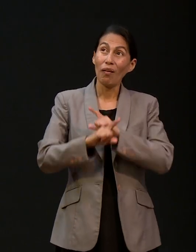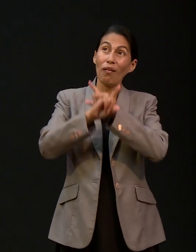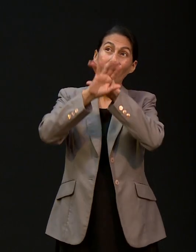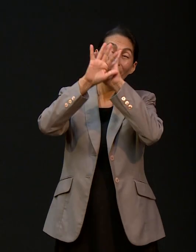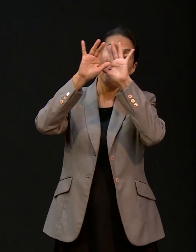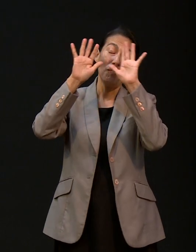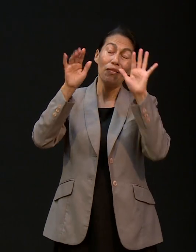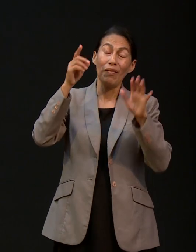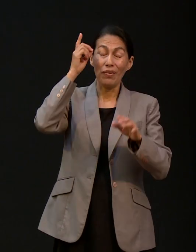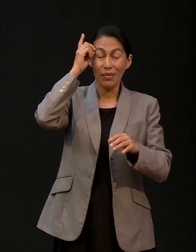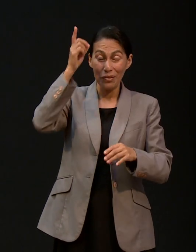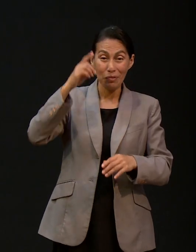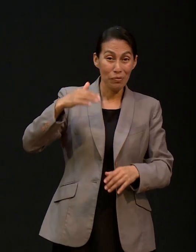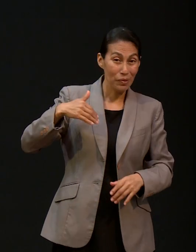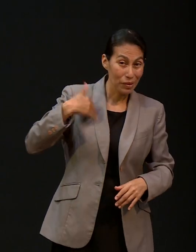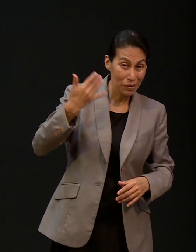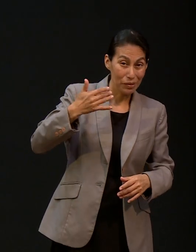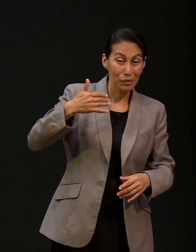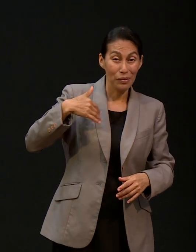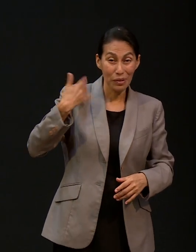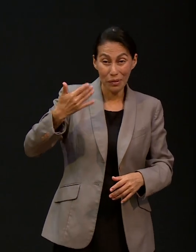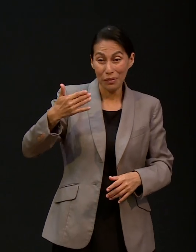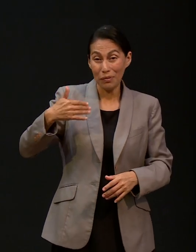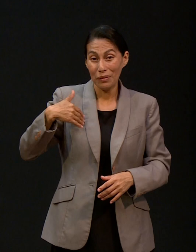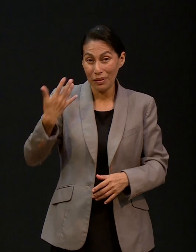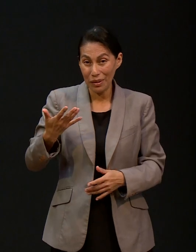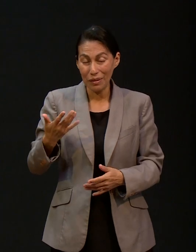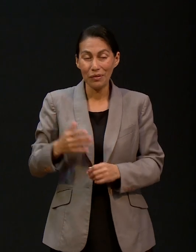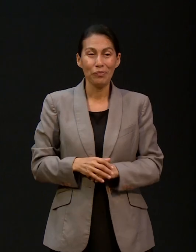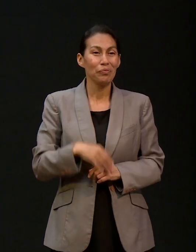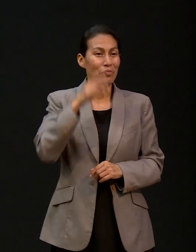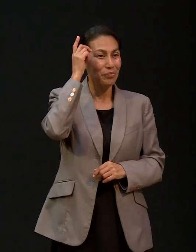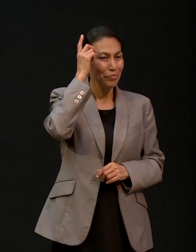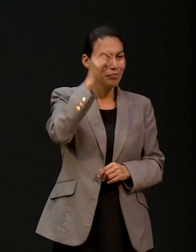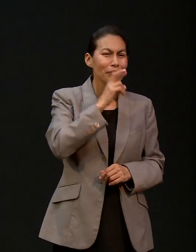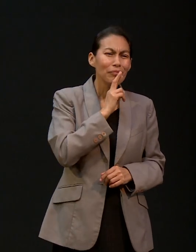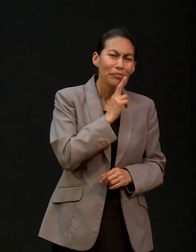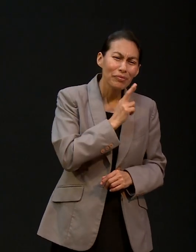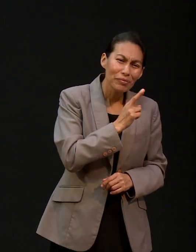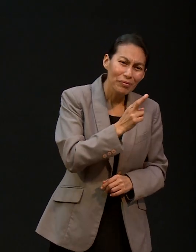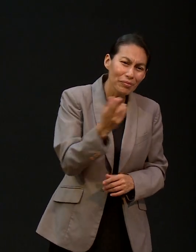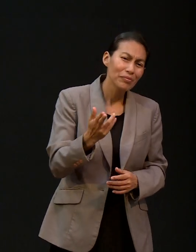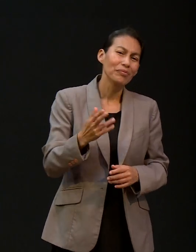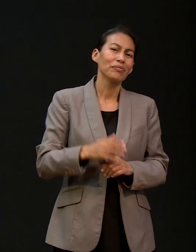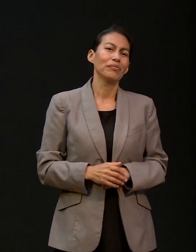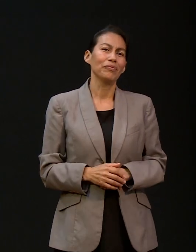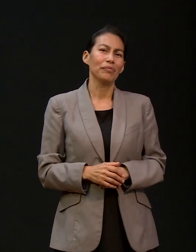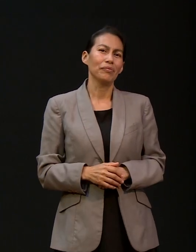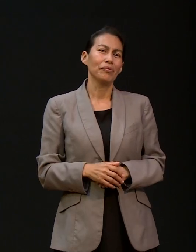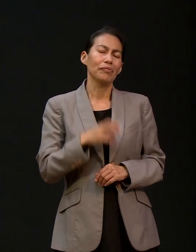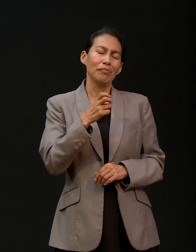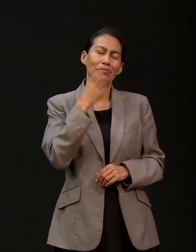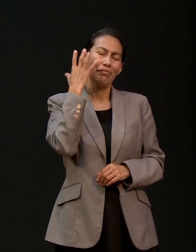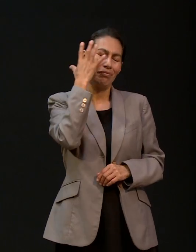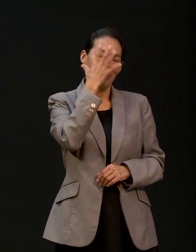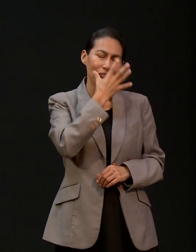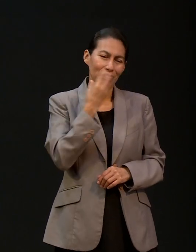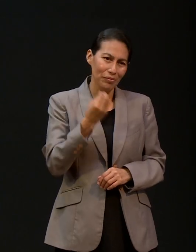gloria a Dios por los milagros que ha hecho el Señor te respondió de una manera maravillosa